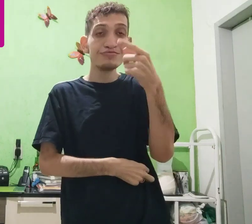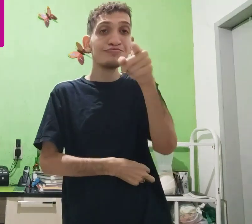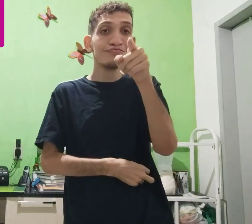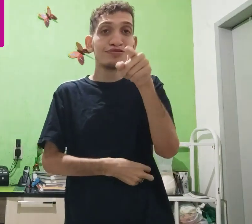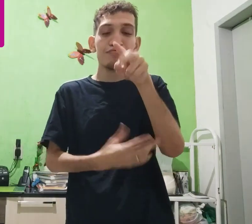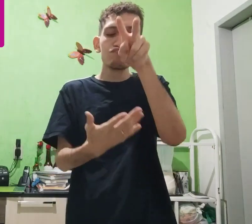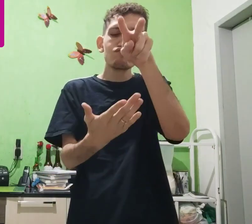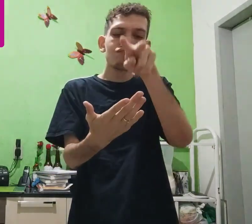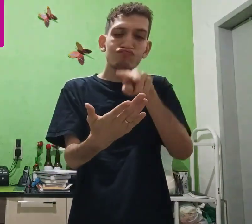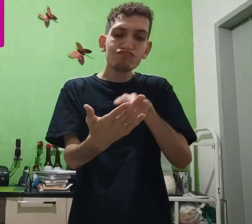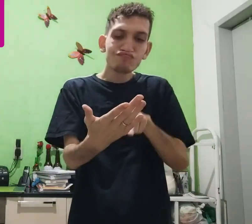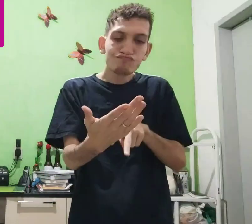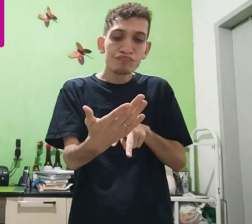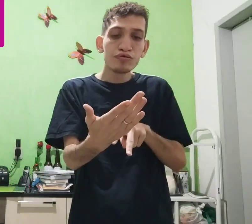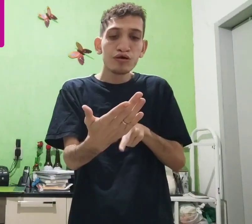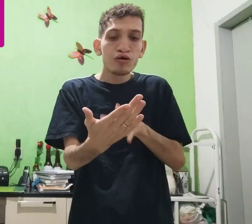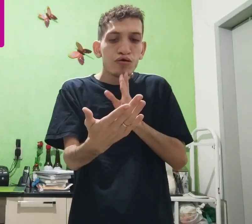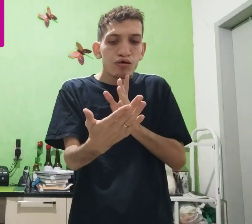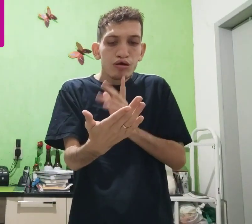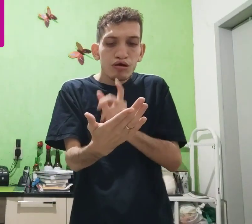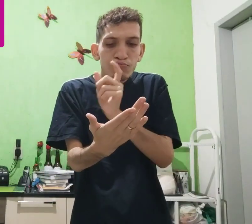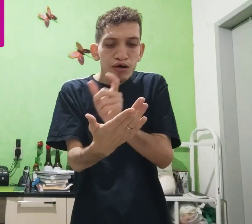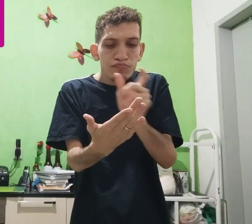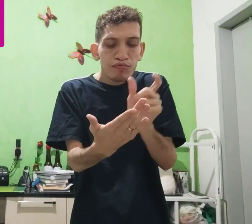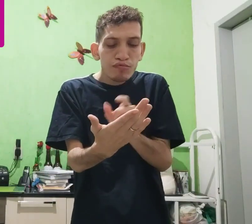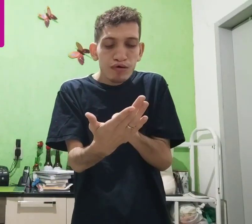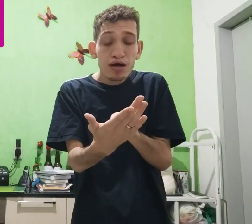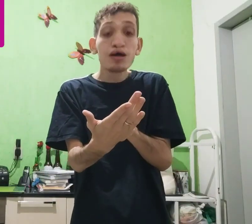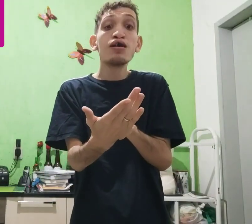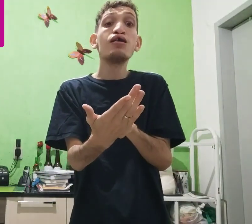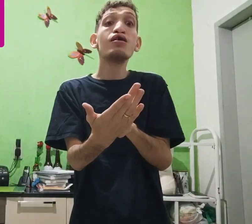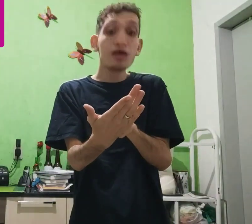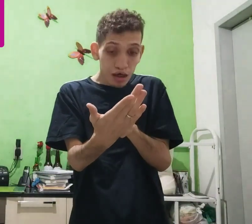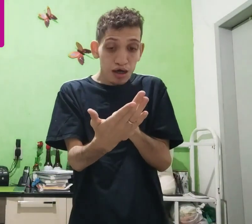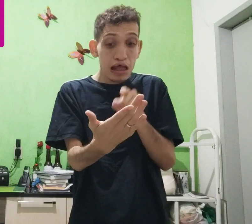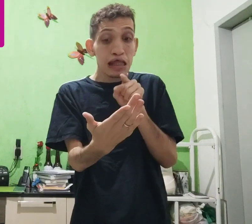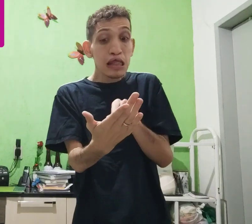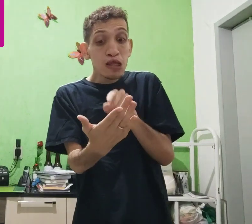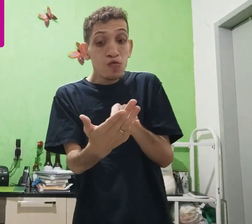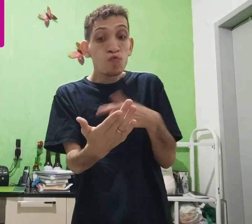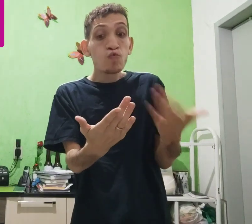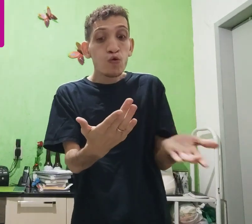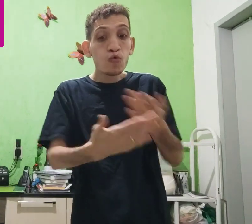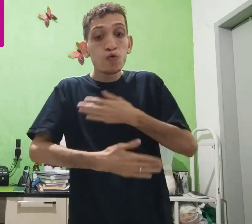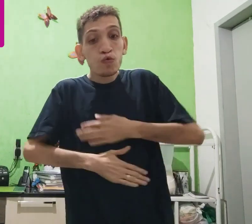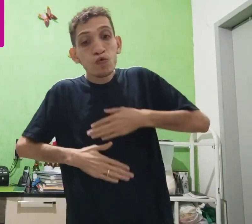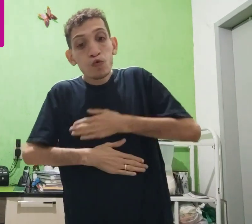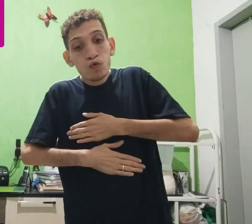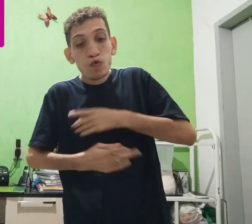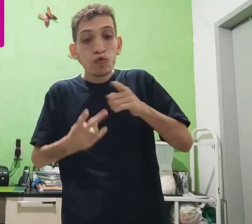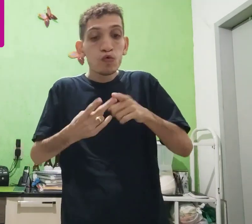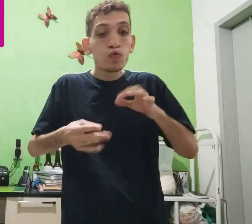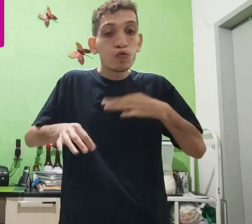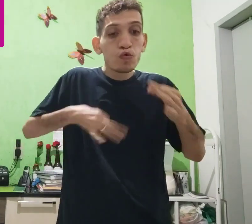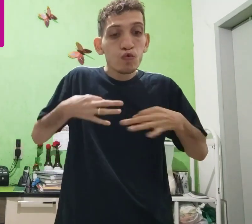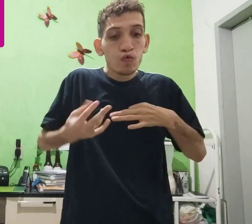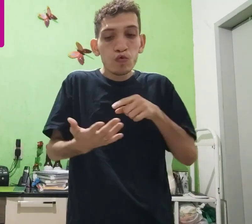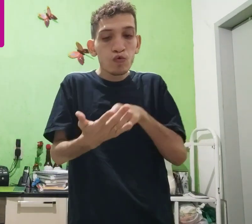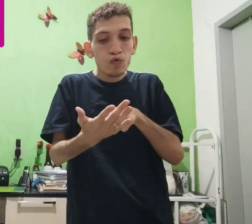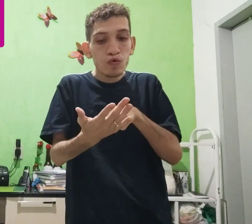tanto outra. Você pensa, você leitura, você conhece as palavras, ah, sim, essa palavra é qual? É isso